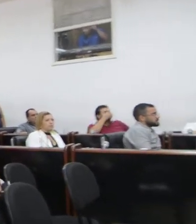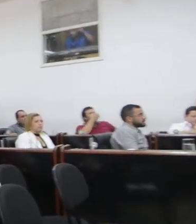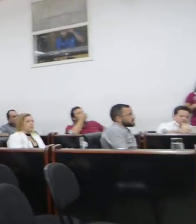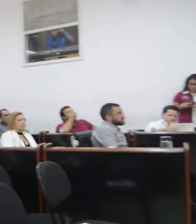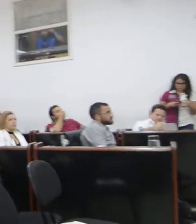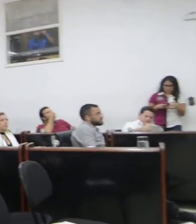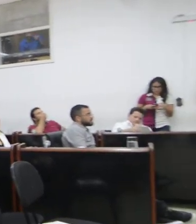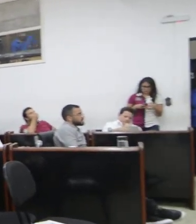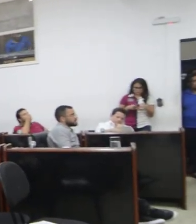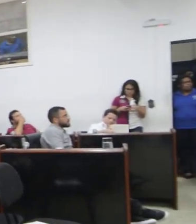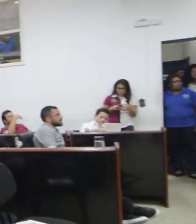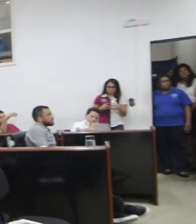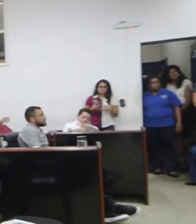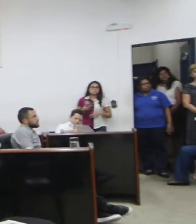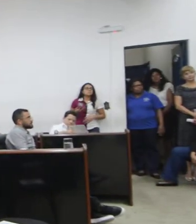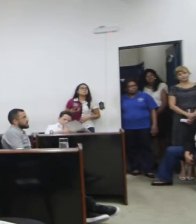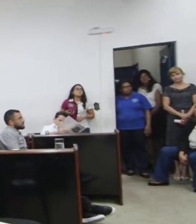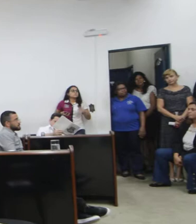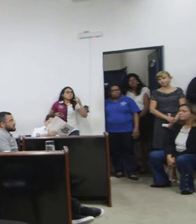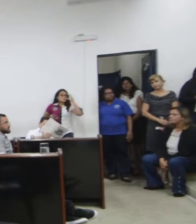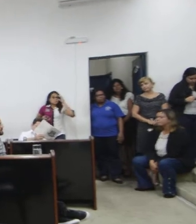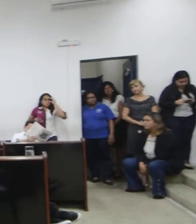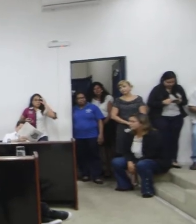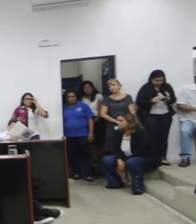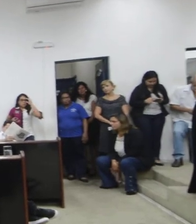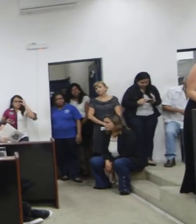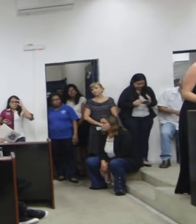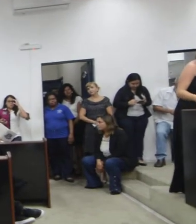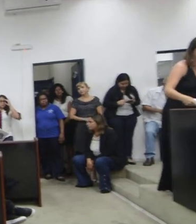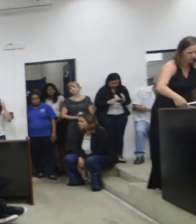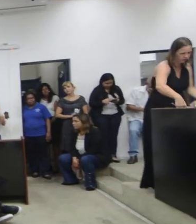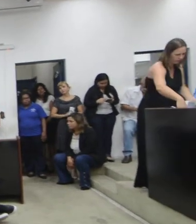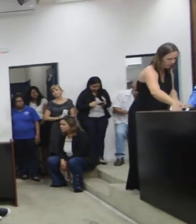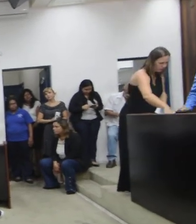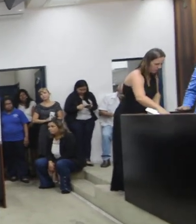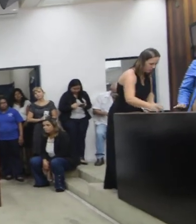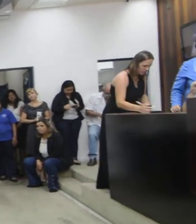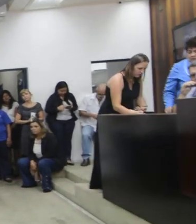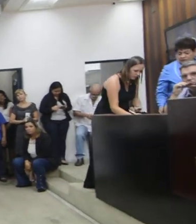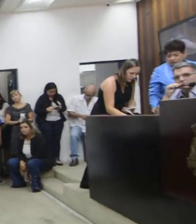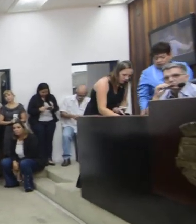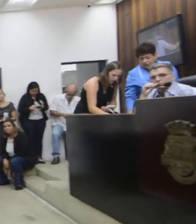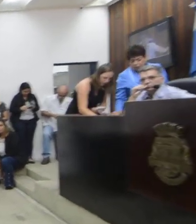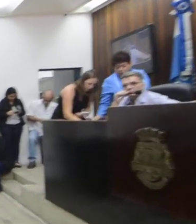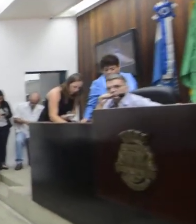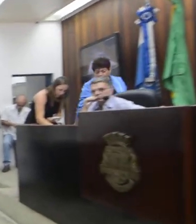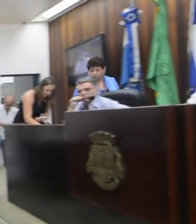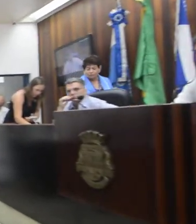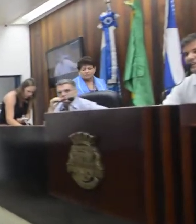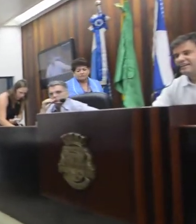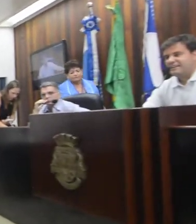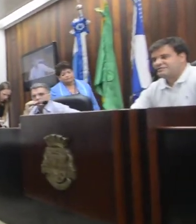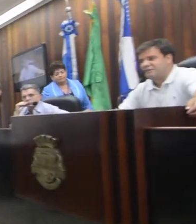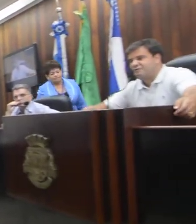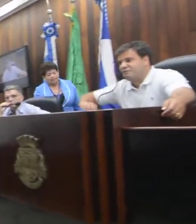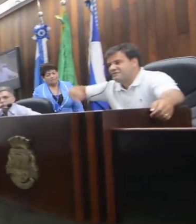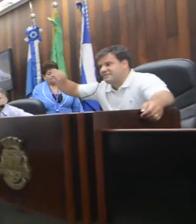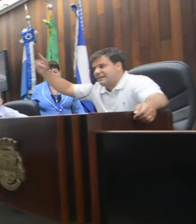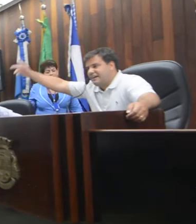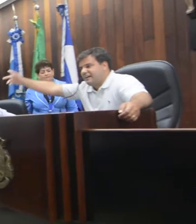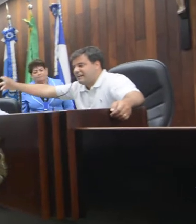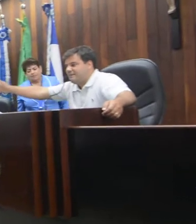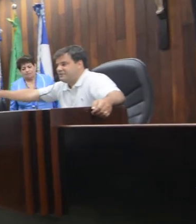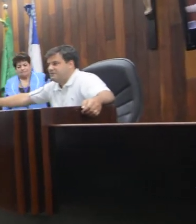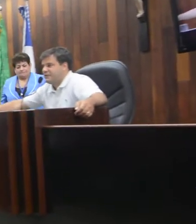parlamentos venil na Câmara. E a gente vê a garotada, estou vendo os meninos ali, que já foram